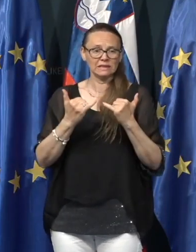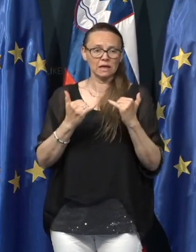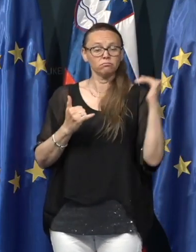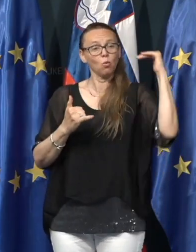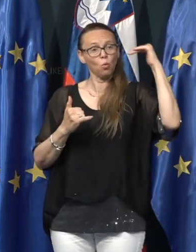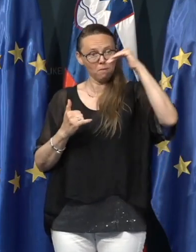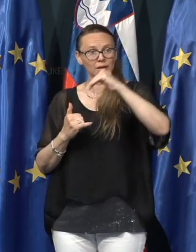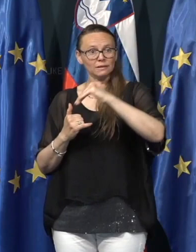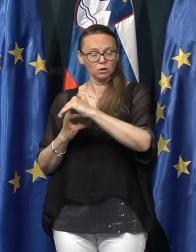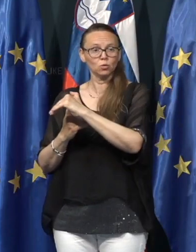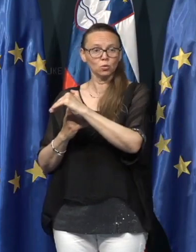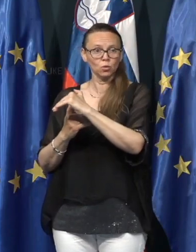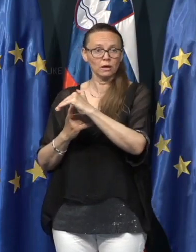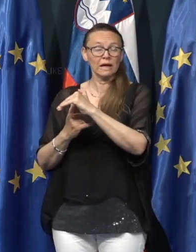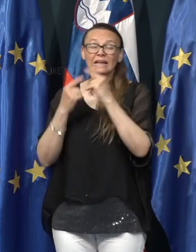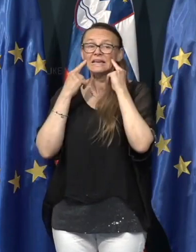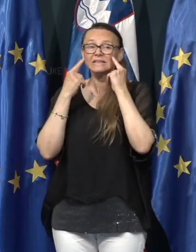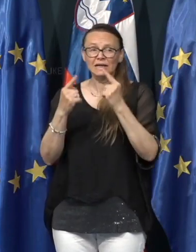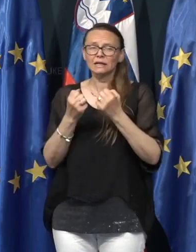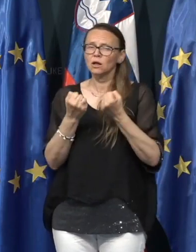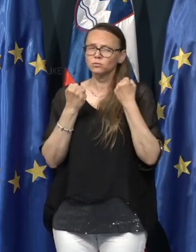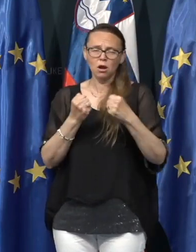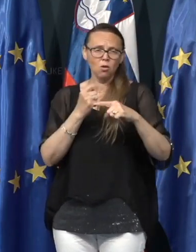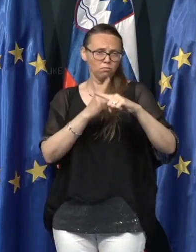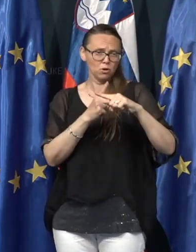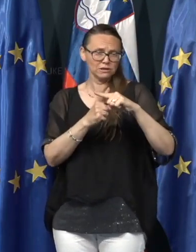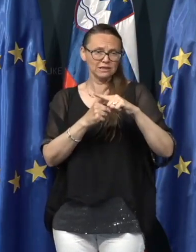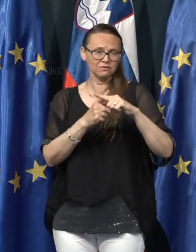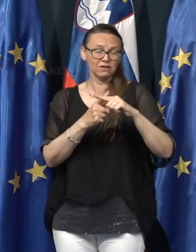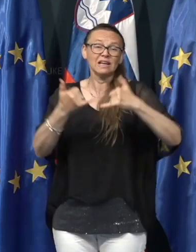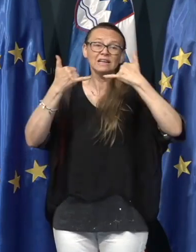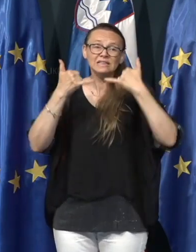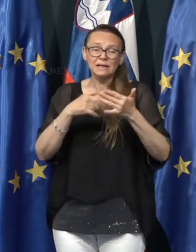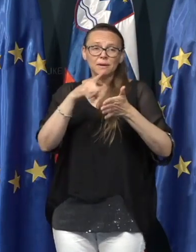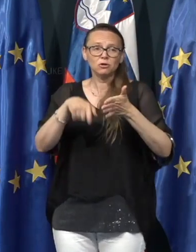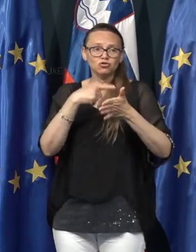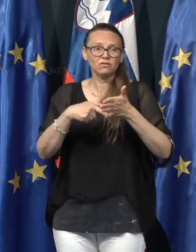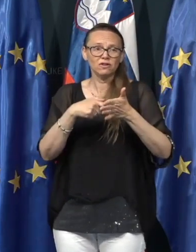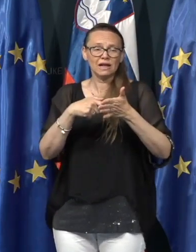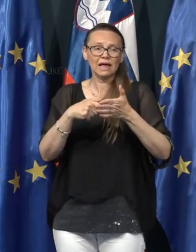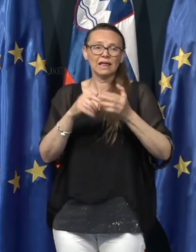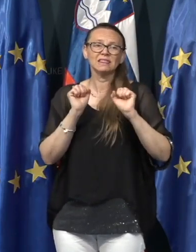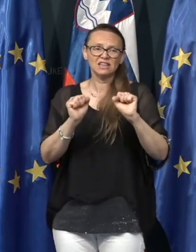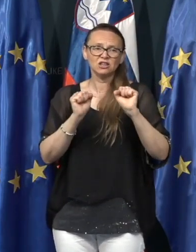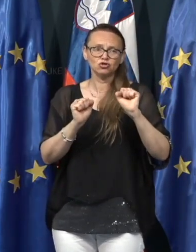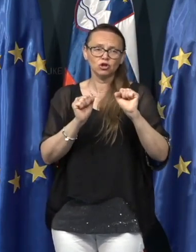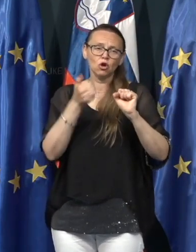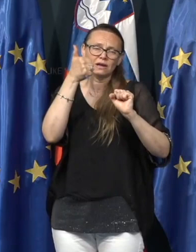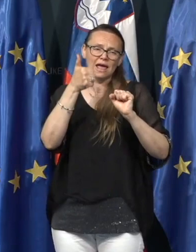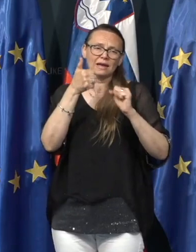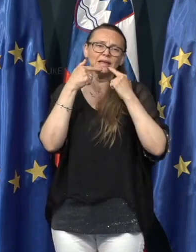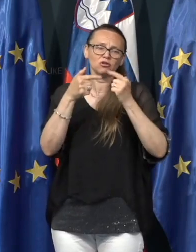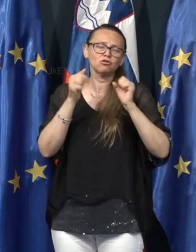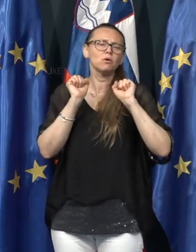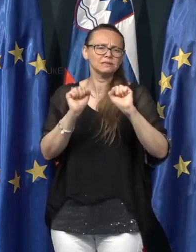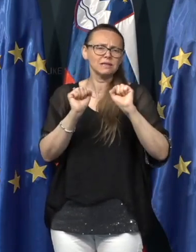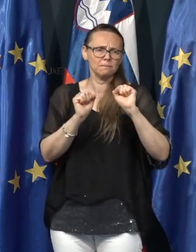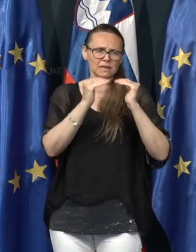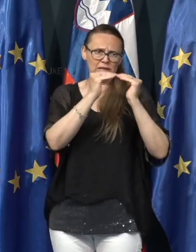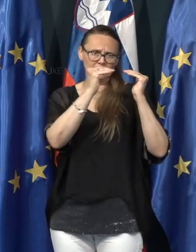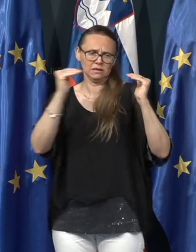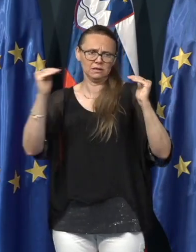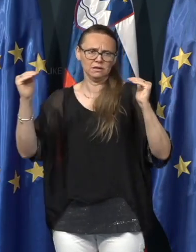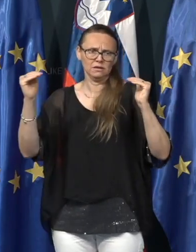upadanju je zgledal zelo obetaven. Zdaj pa se številke držijo na eni stabilni ravni.